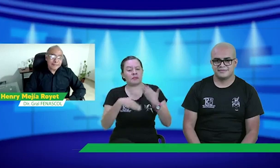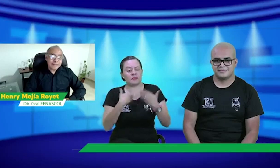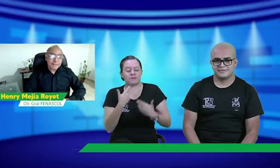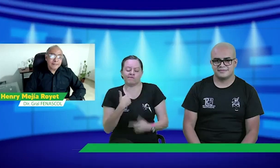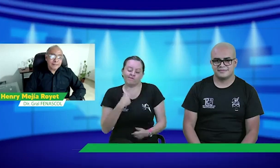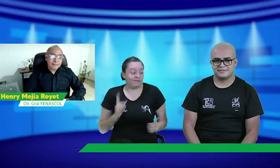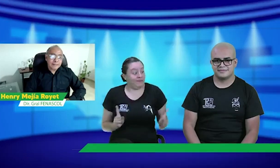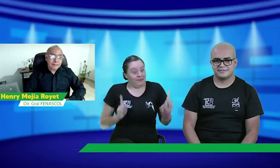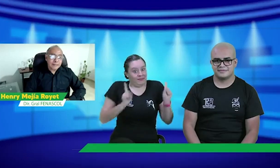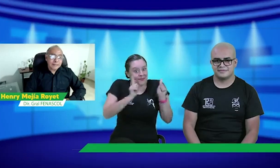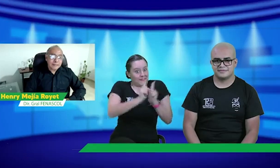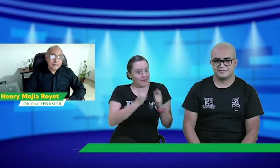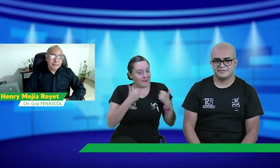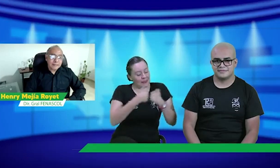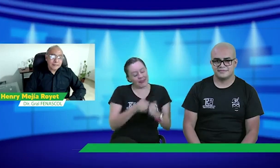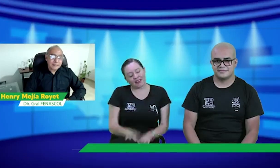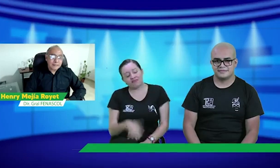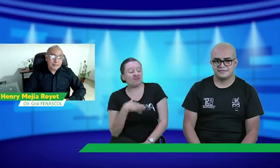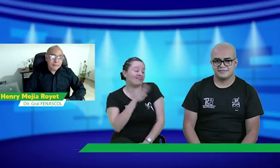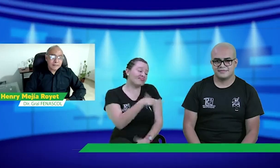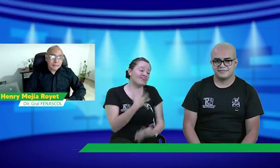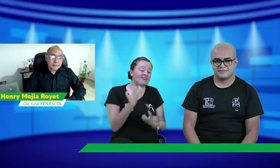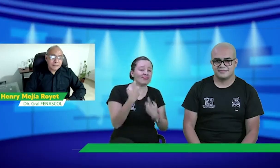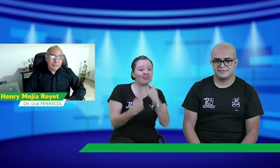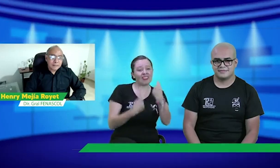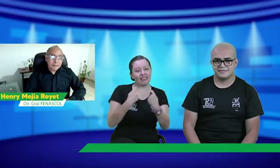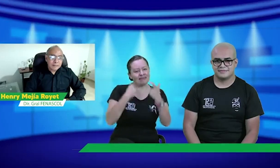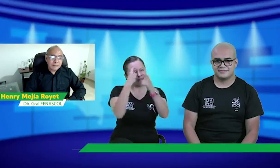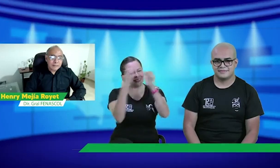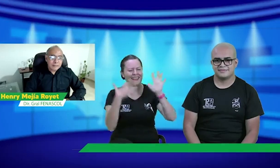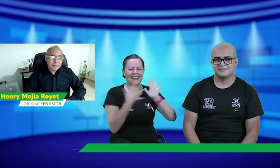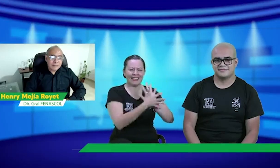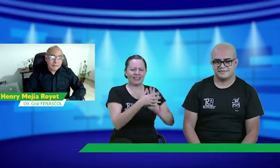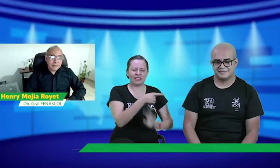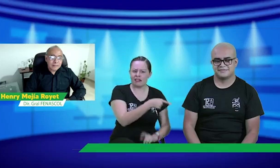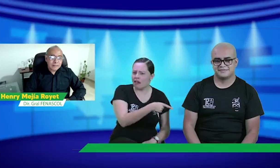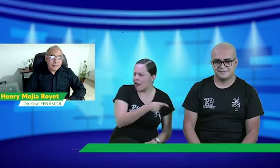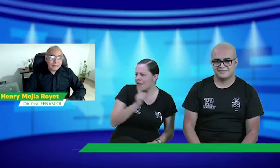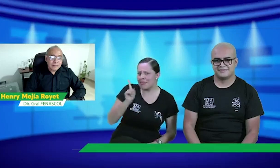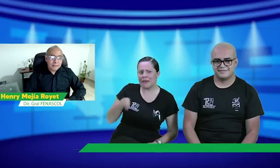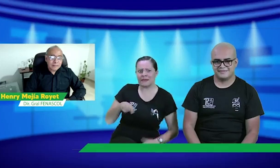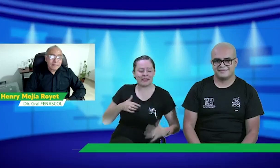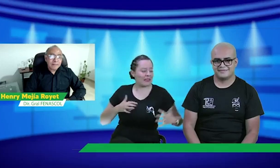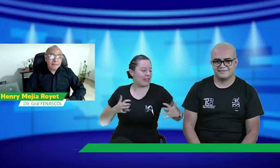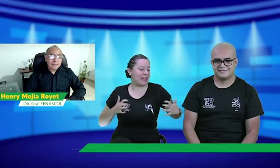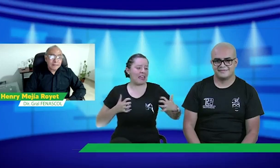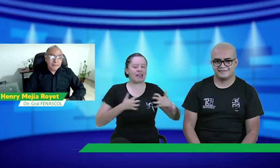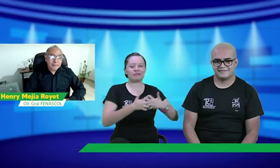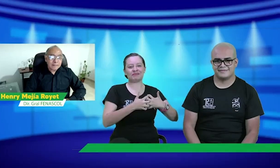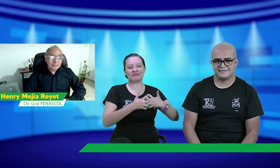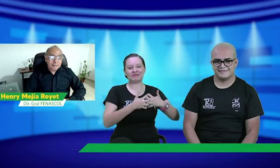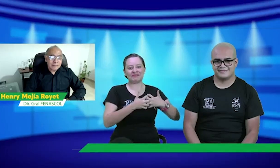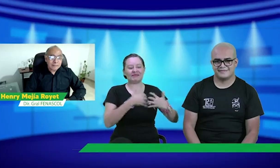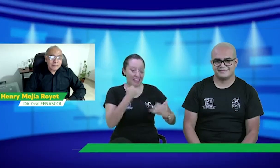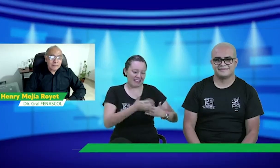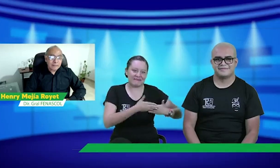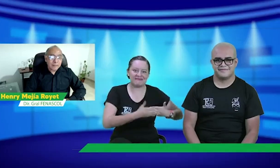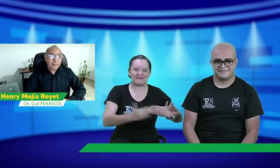el tema. Entonces, pues, ya cuando, pues, nos volvimos novios, nosotros estuvimos hablando y le conté mi sueño. Y él también tenía este sueño. Entonces, aquí